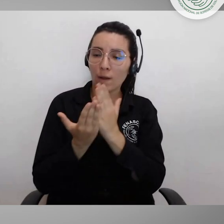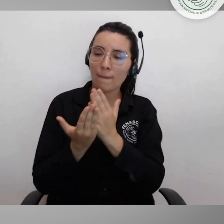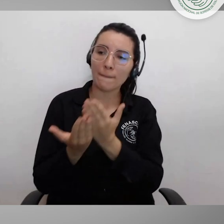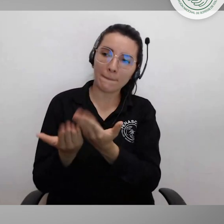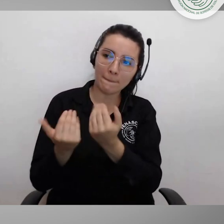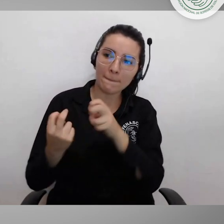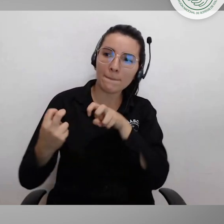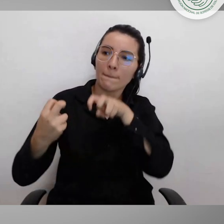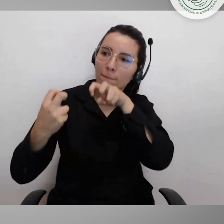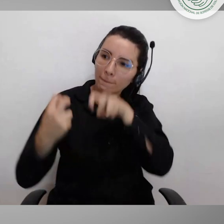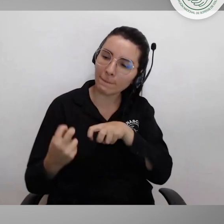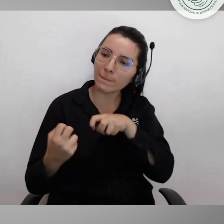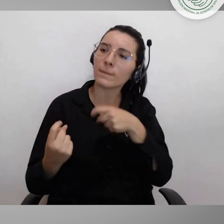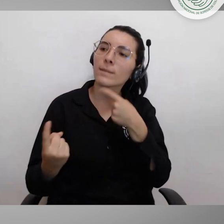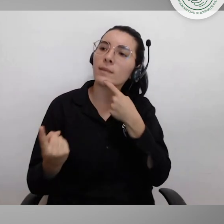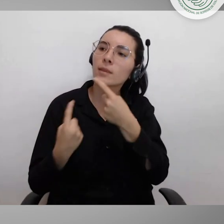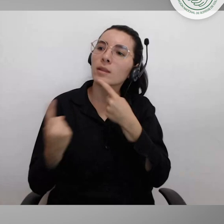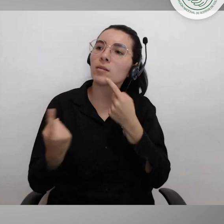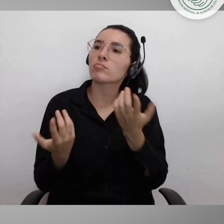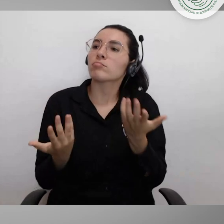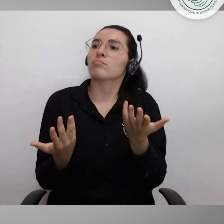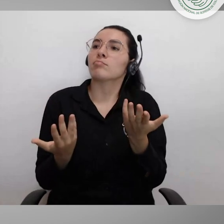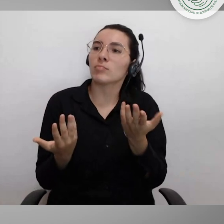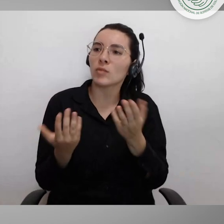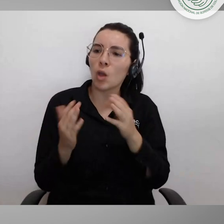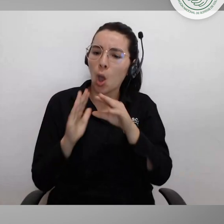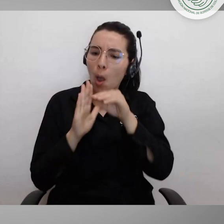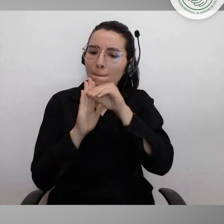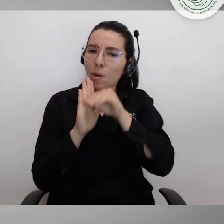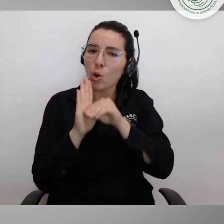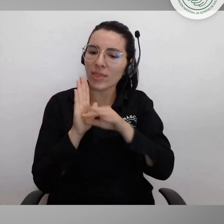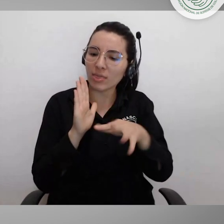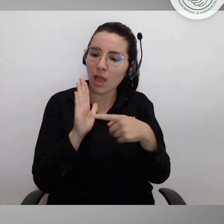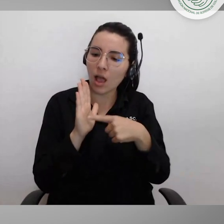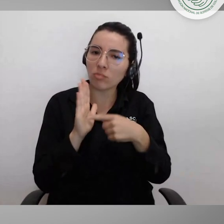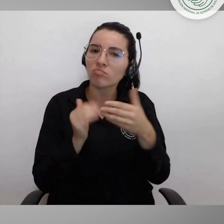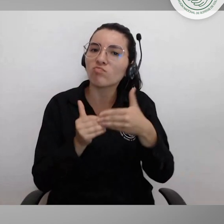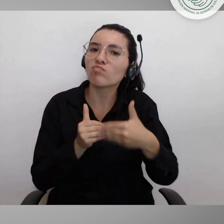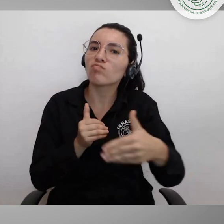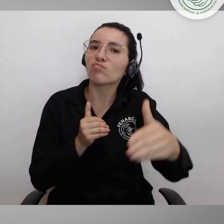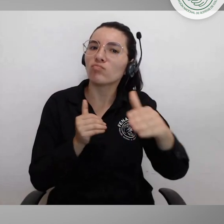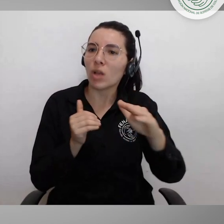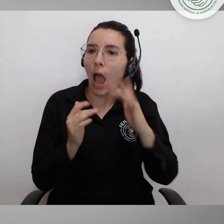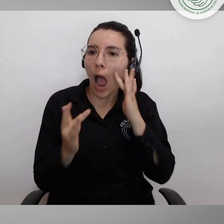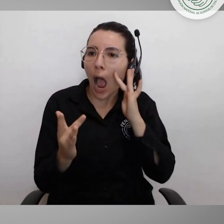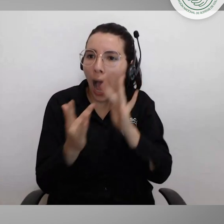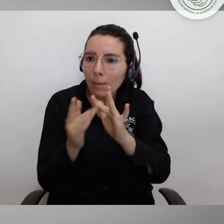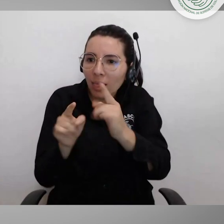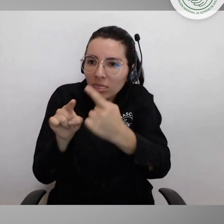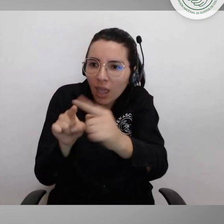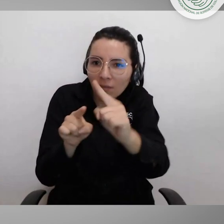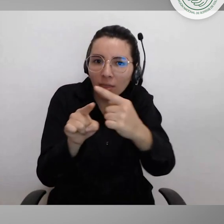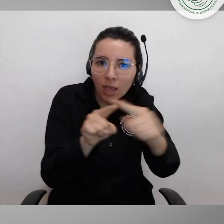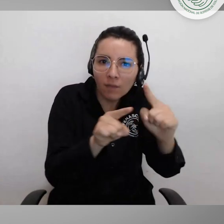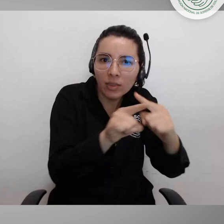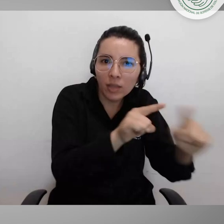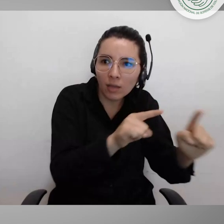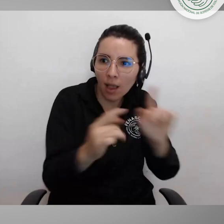Entonces ya nos hemos sentado con el ministro de Educación a definir cómo es que vamos a avanzar